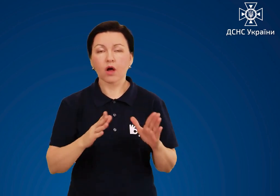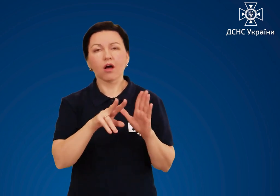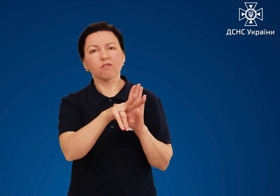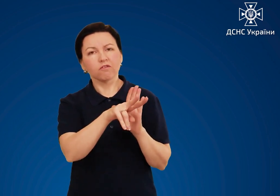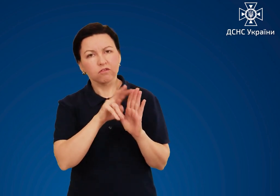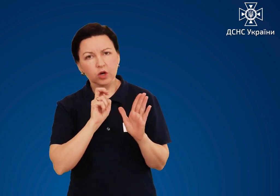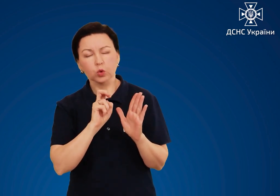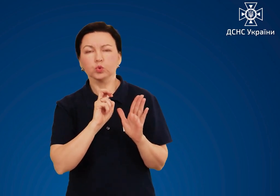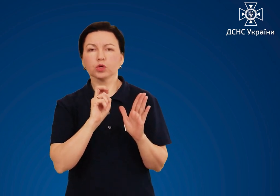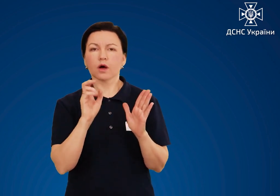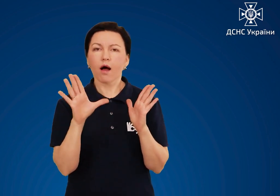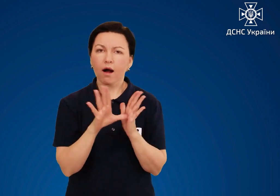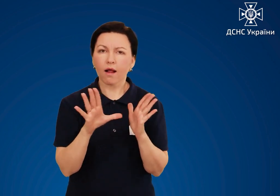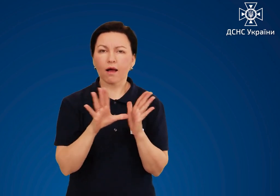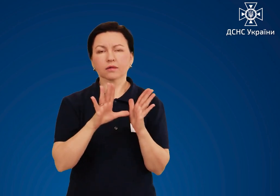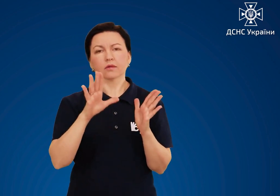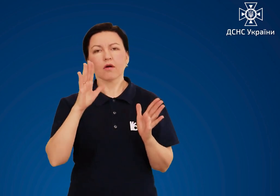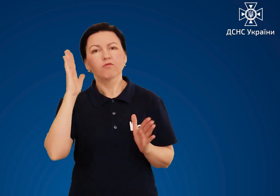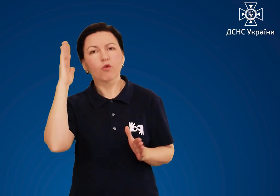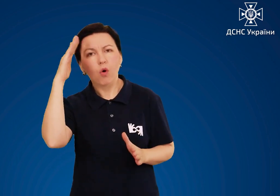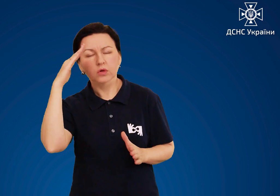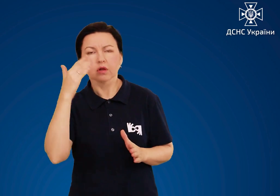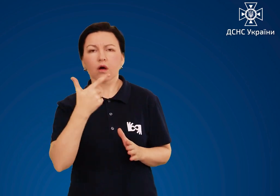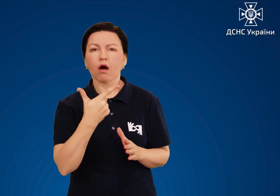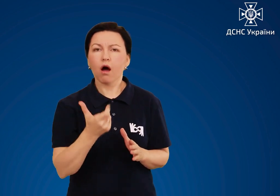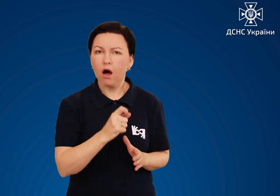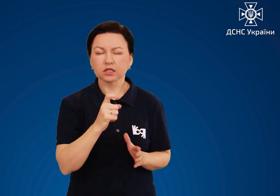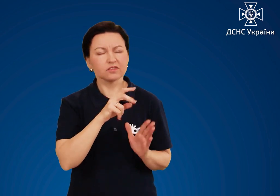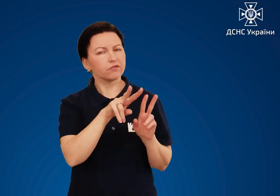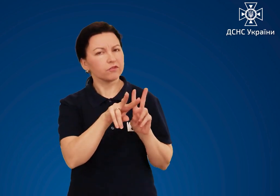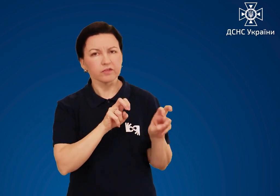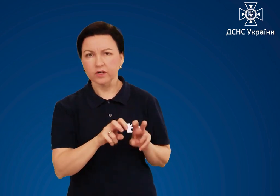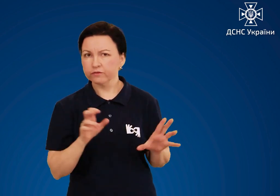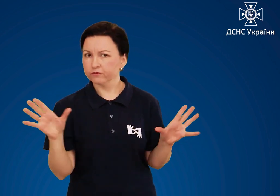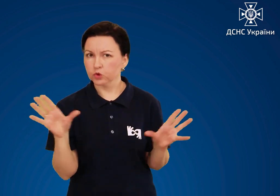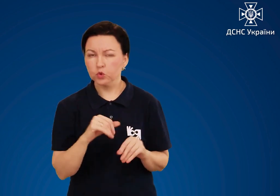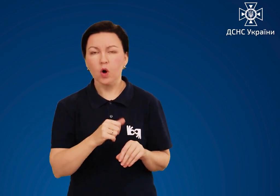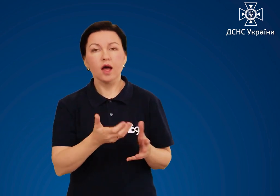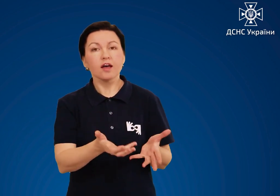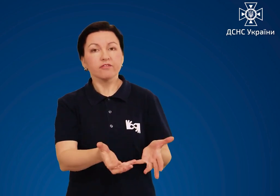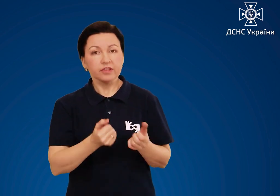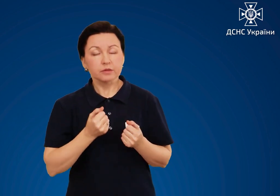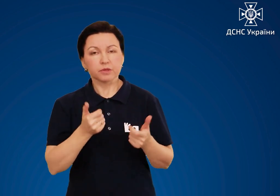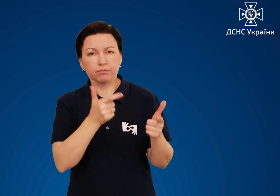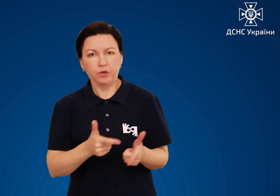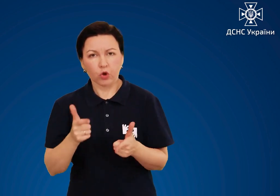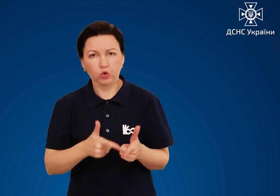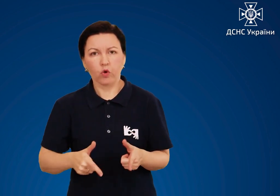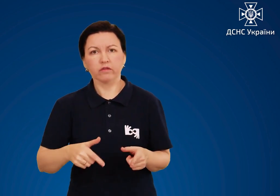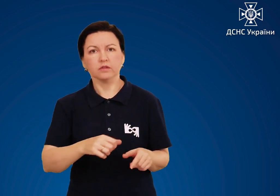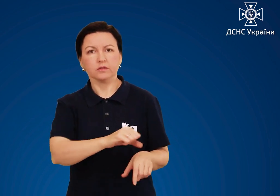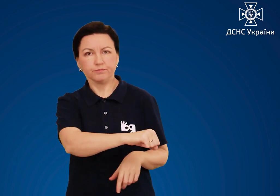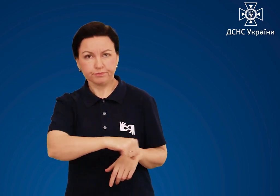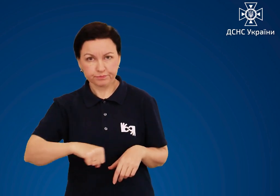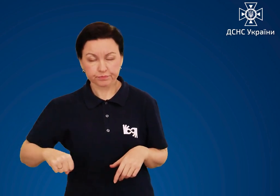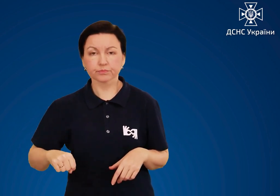електро, воду і газопостачання Візьміть підготовлені речі Удягніть засоби захисту